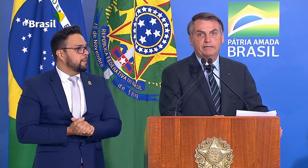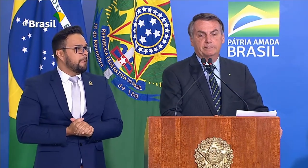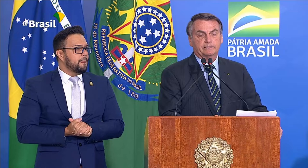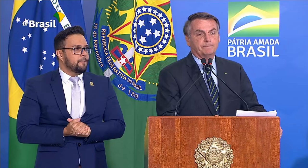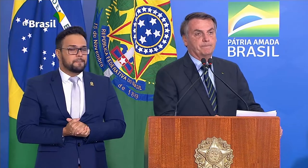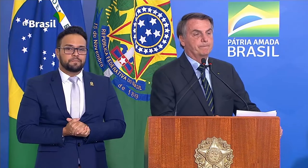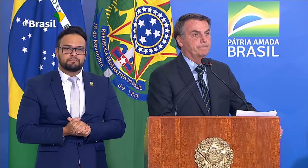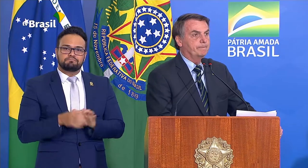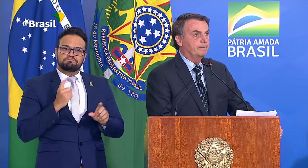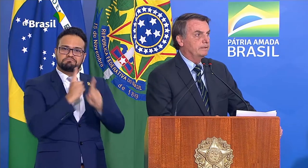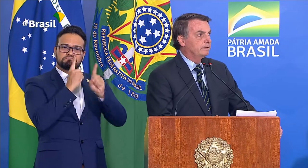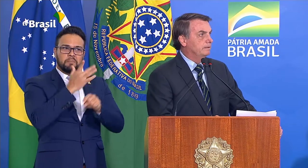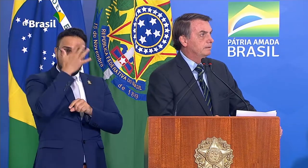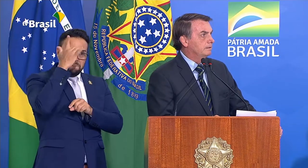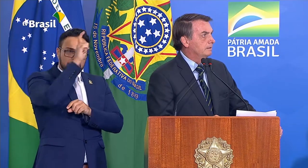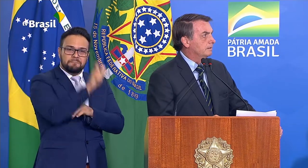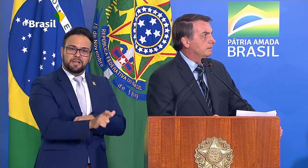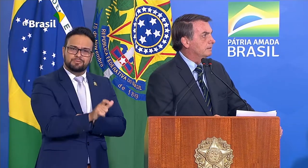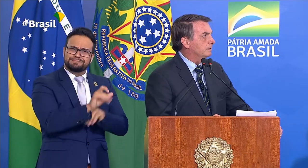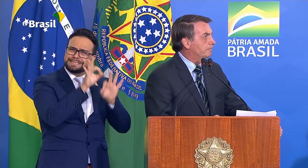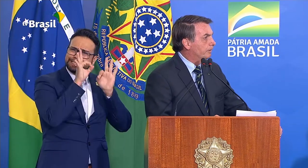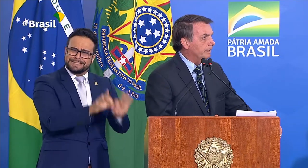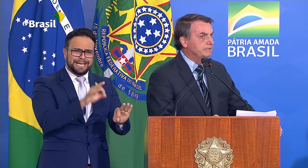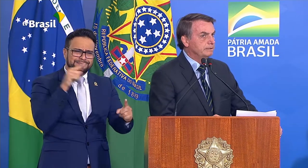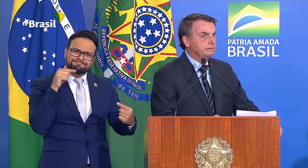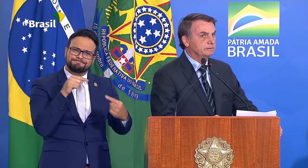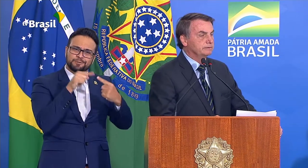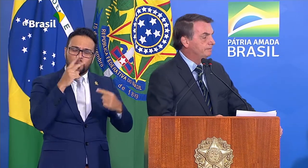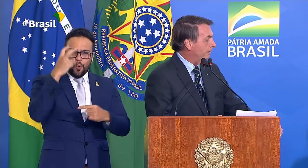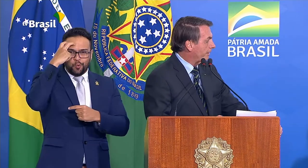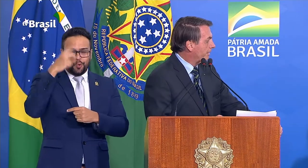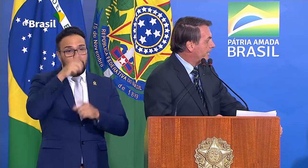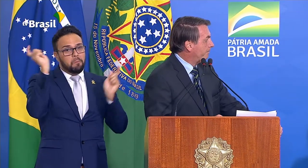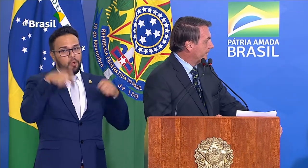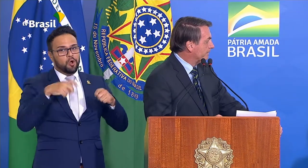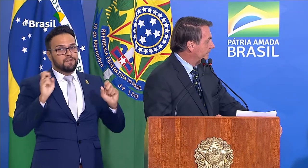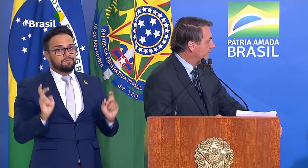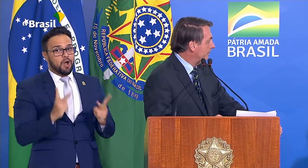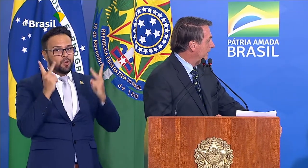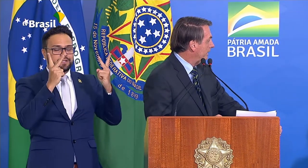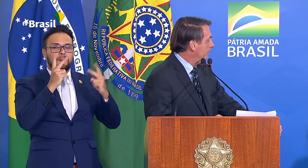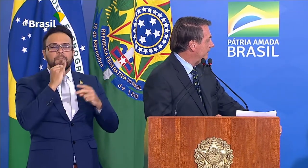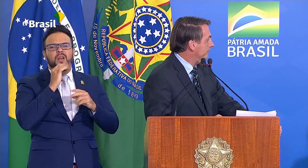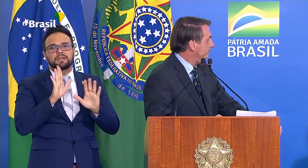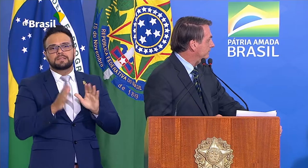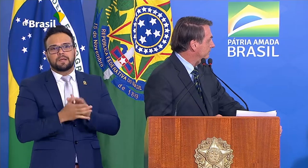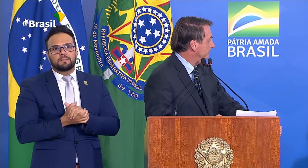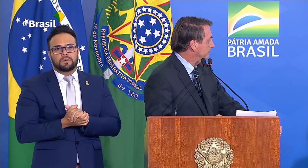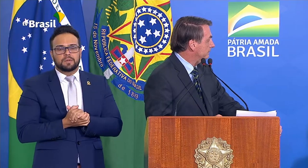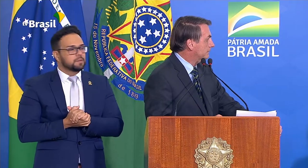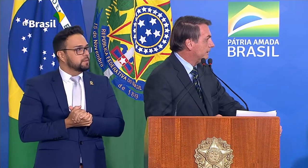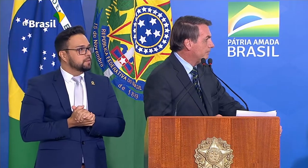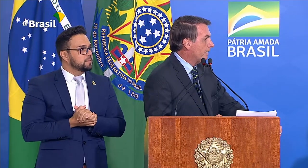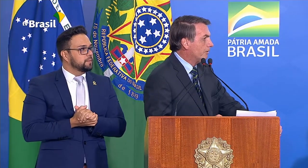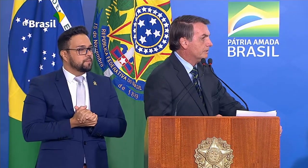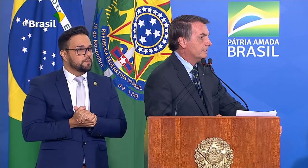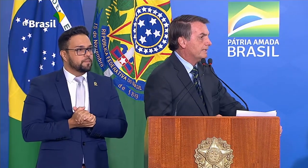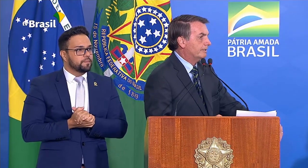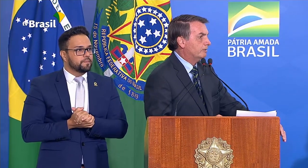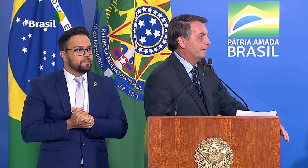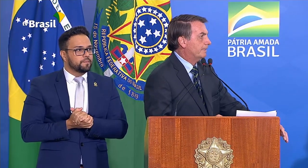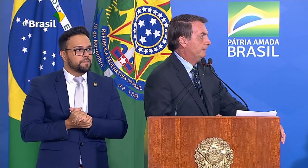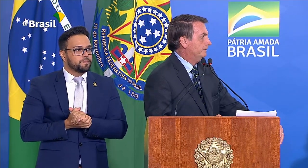uma pessoa certa que pode valorizar, por exemplo, a Lei Rouanet, tão mal